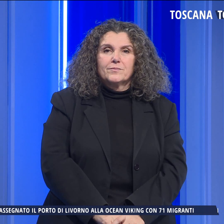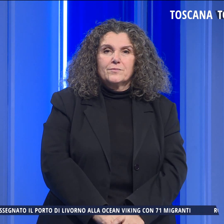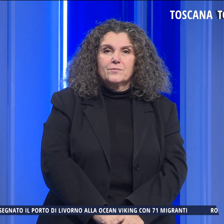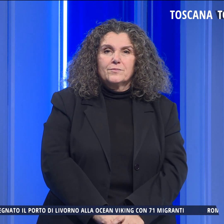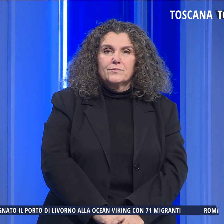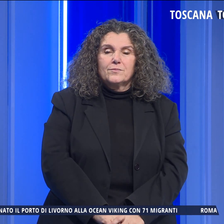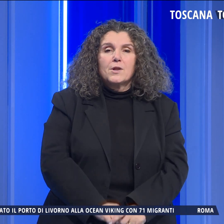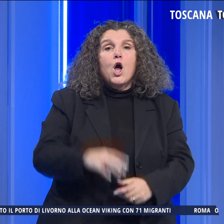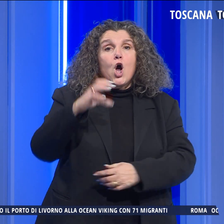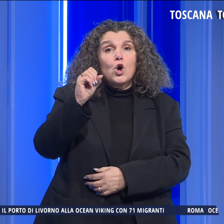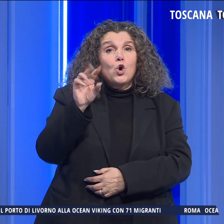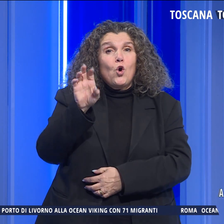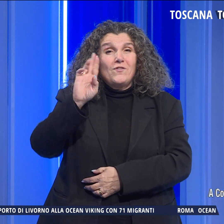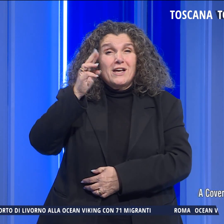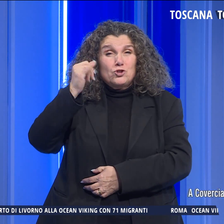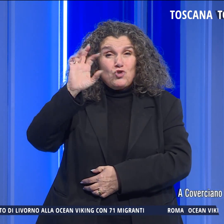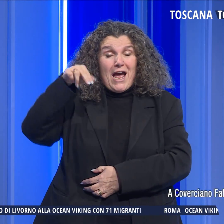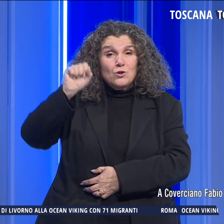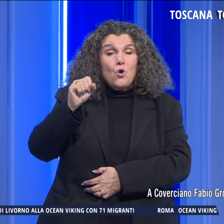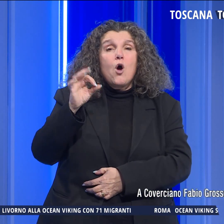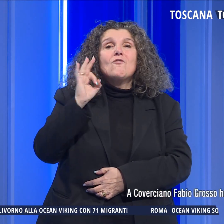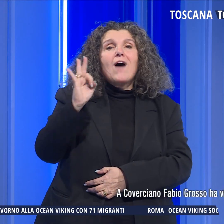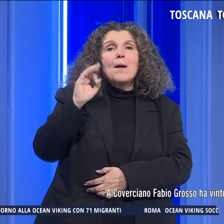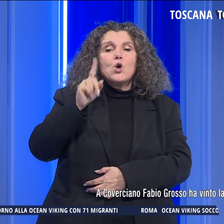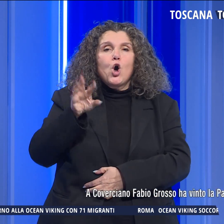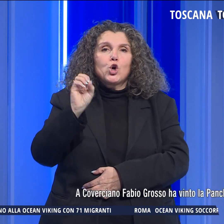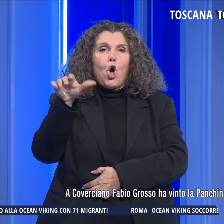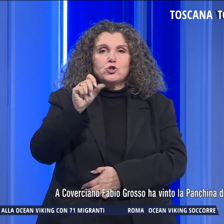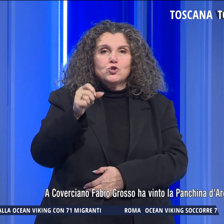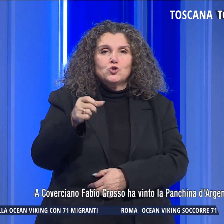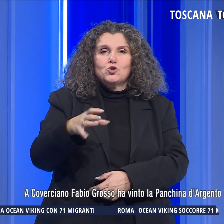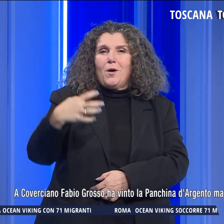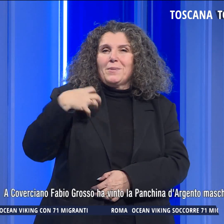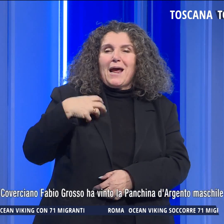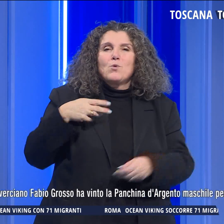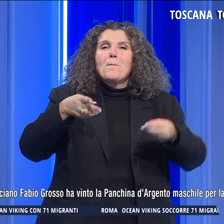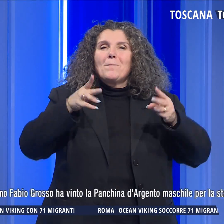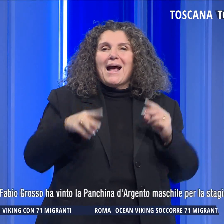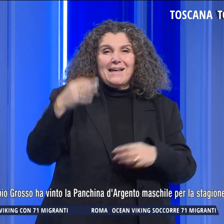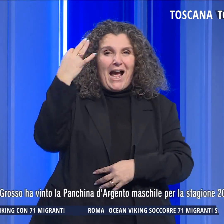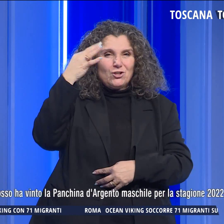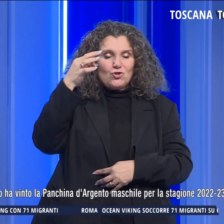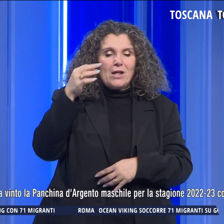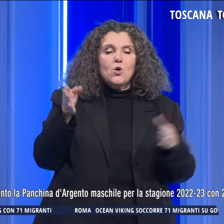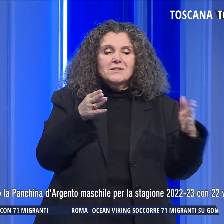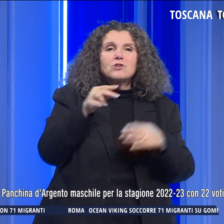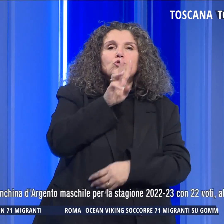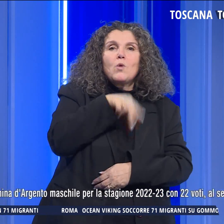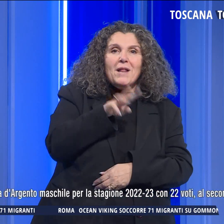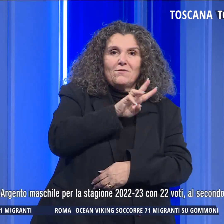A Coverciano Fabio Grosso ha vinto la panchina d'argento maschile per la stagione 2022